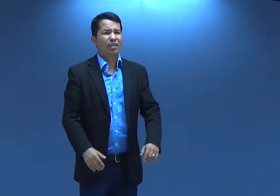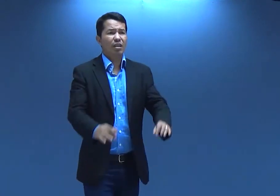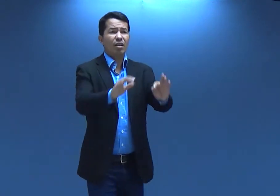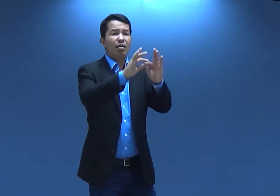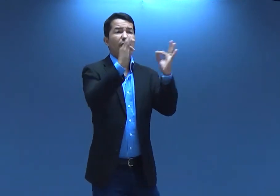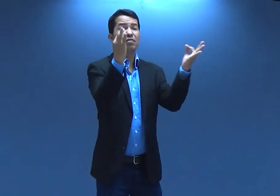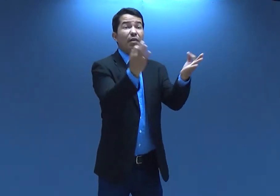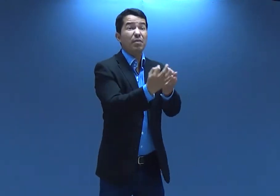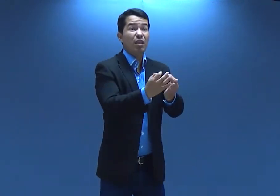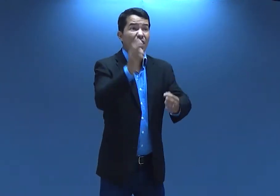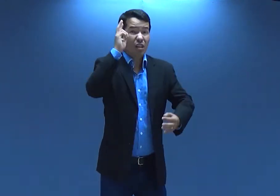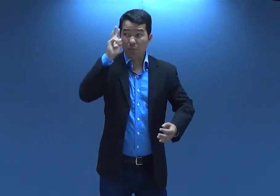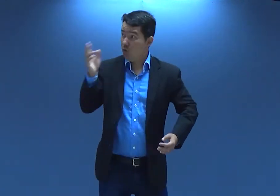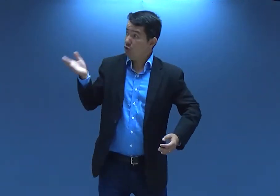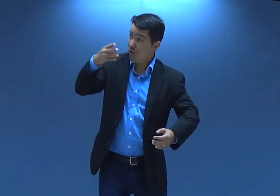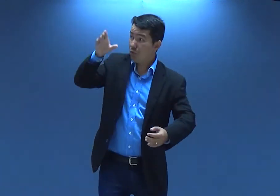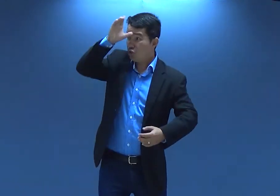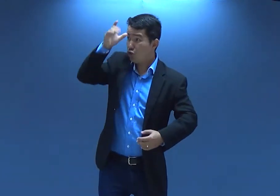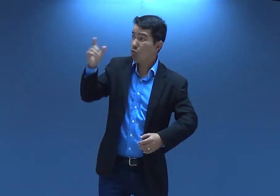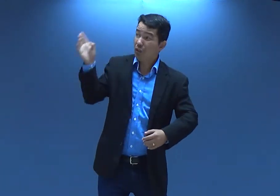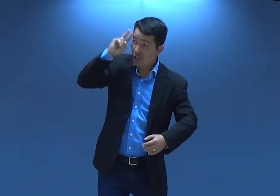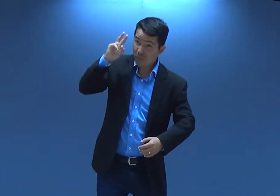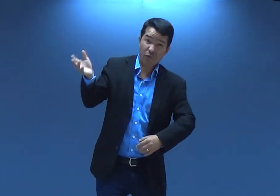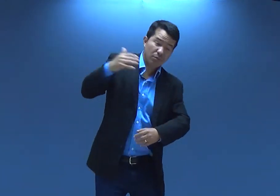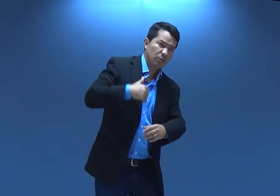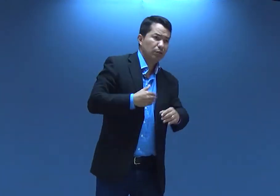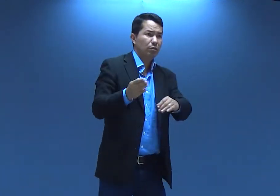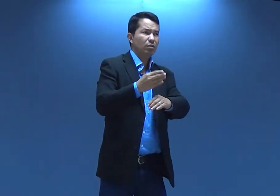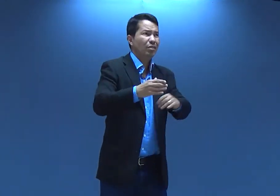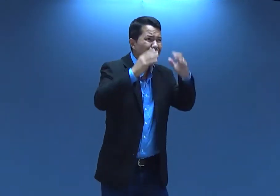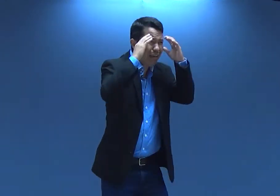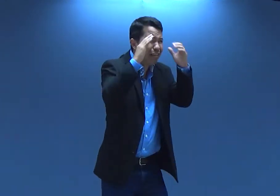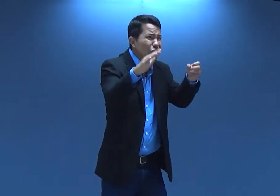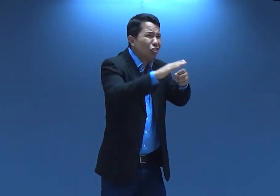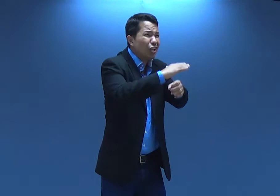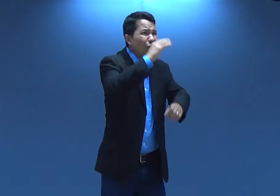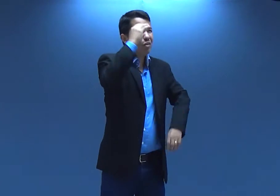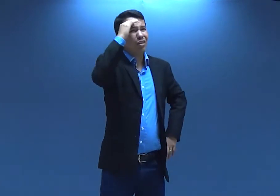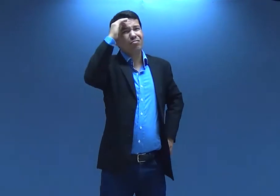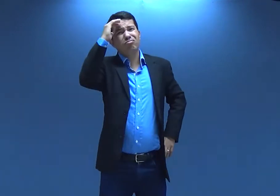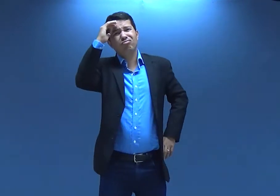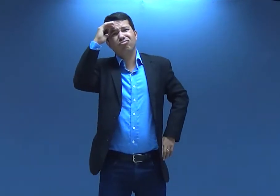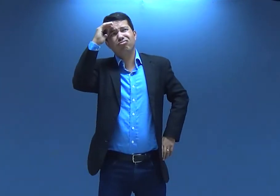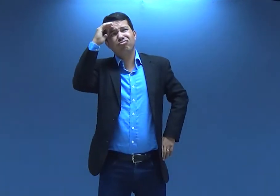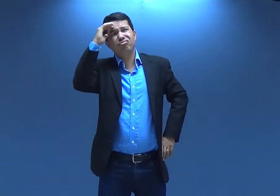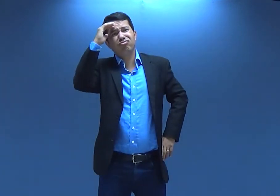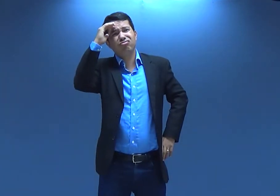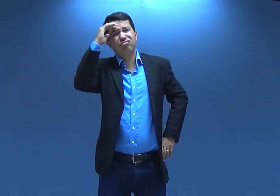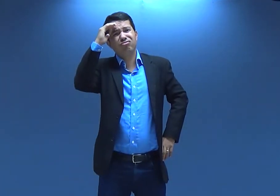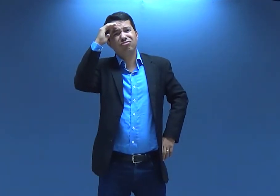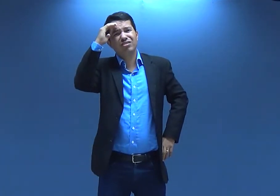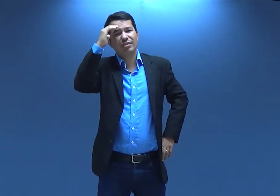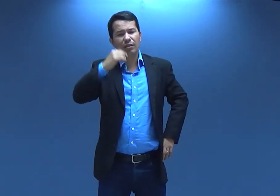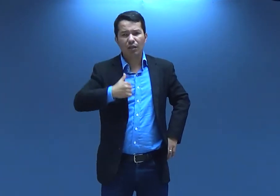tá. Vamos numa família. Ai, lembra. Vamos lá no Tatiado, né? Vamos lá. Ai, já tá cheio. Não vai progredir aqui também.